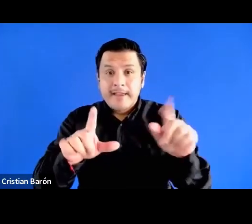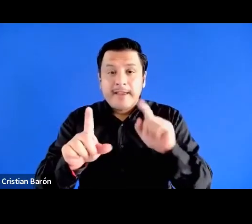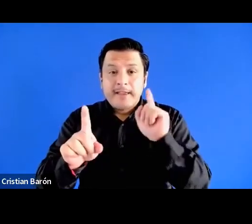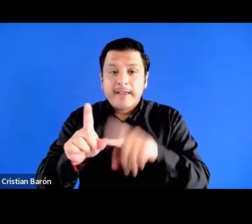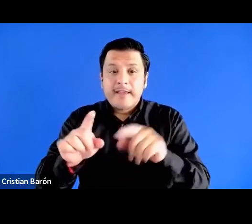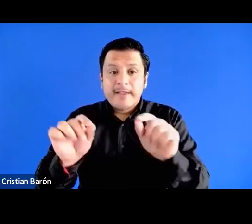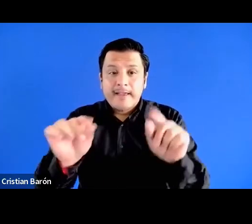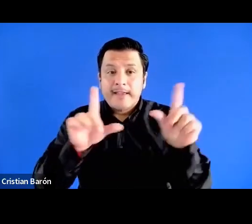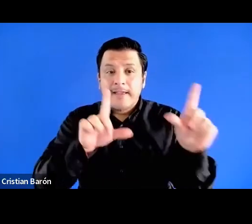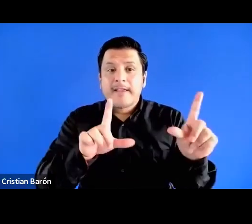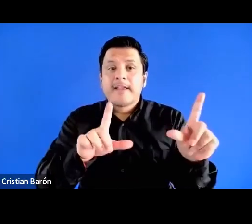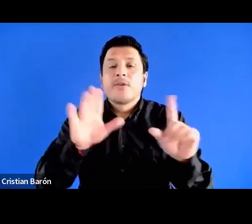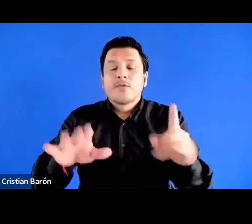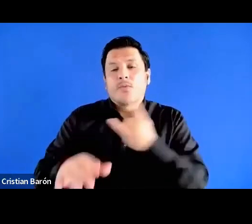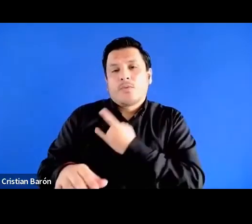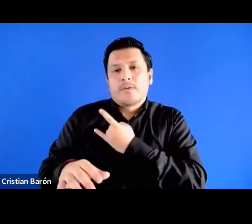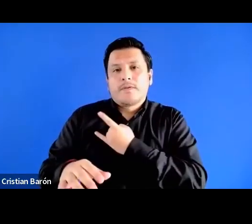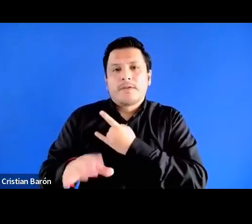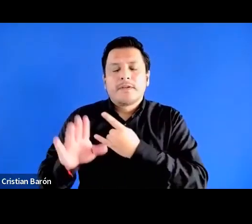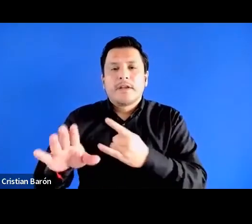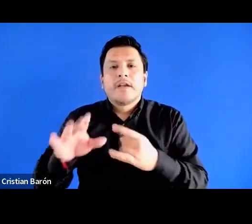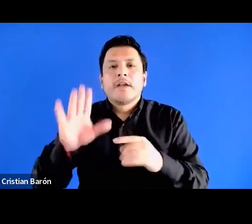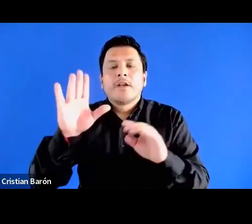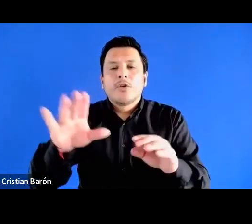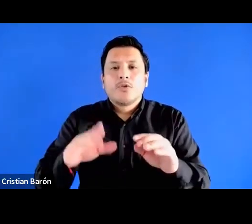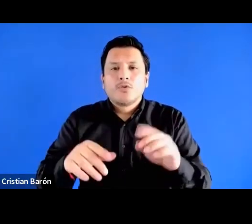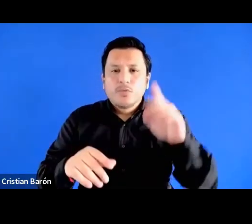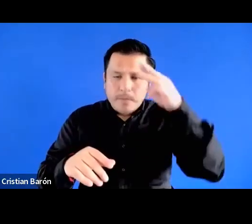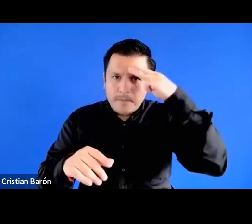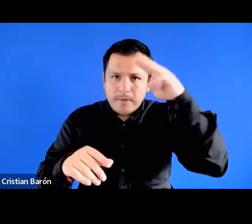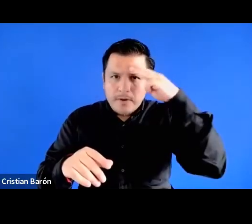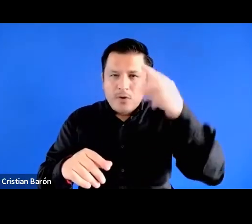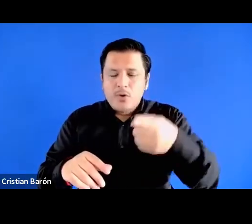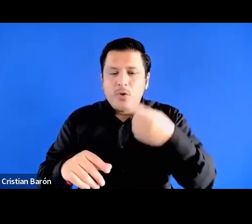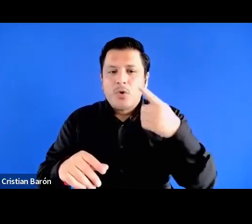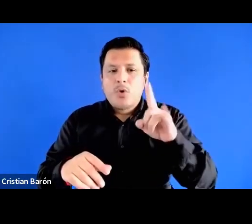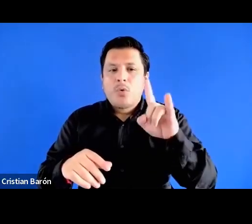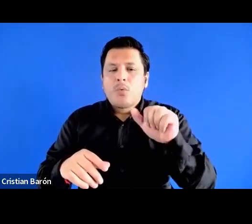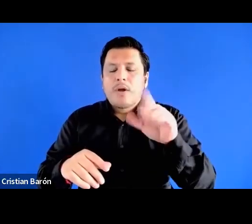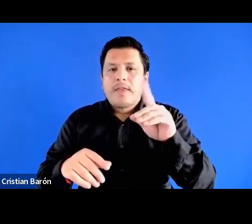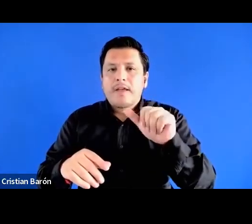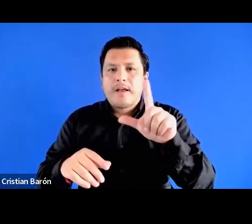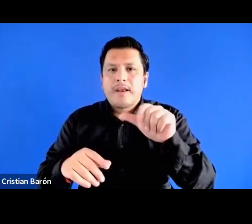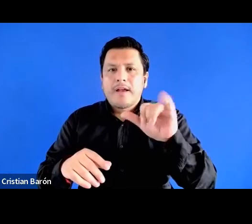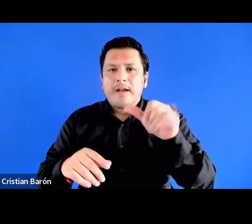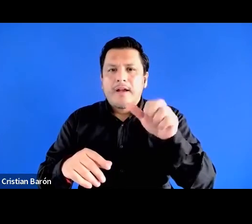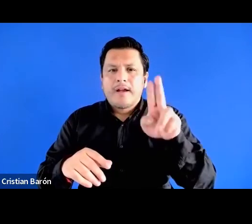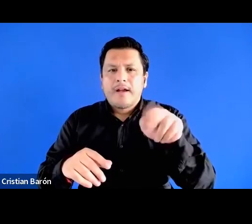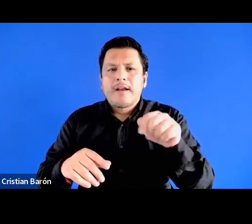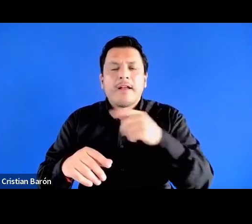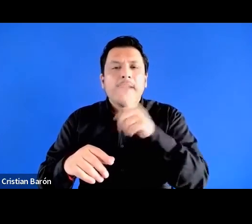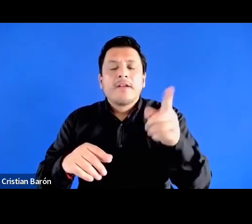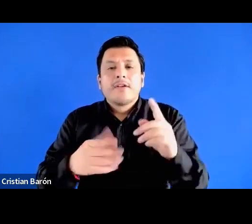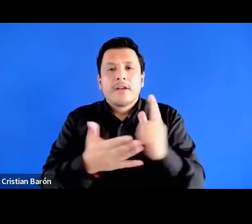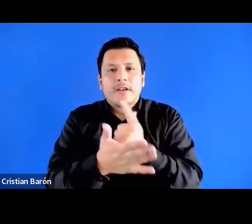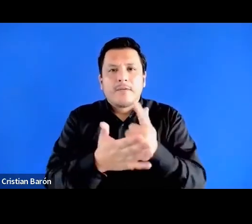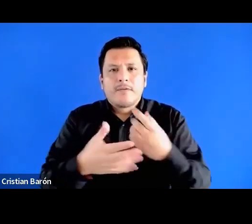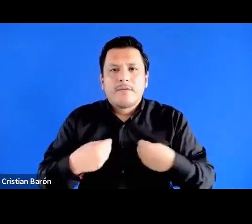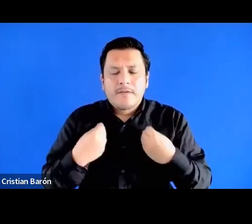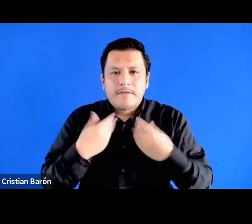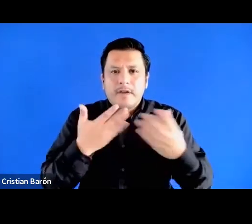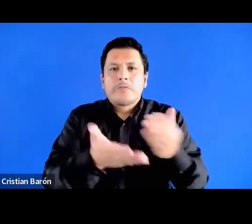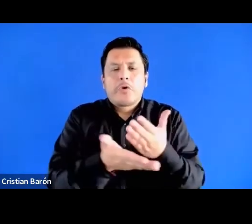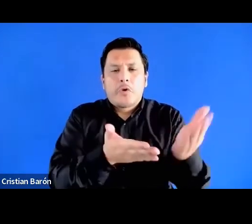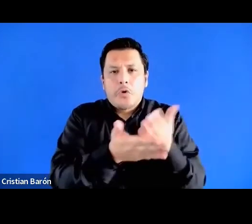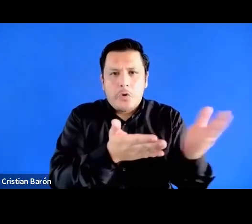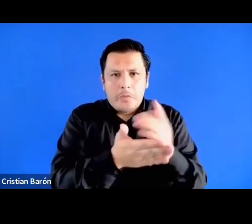de la, de la Universidad de Guadalajara muestra que el libro, bueno, para la gente que vive en México se puede adquirir en las librerías,